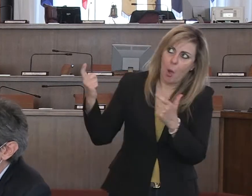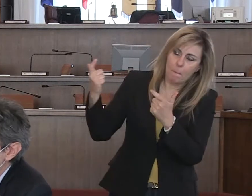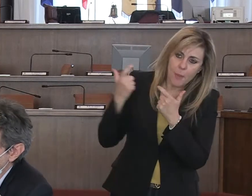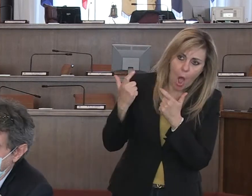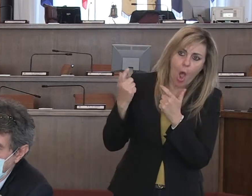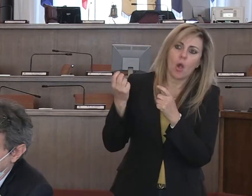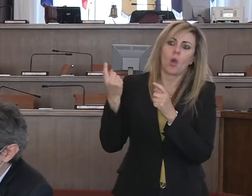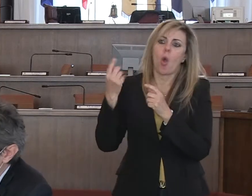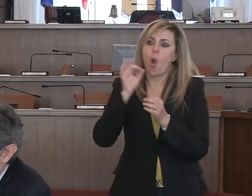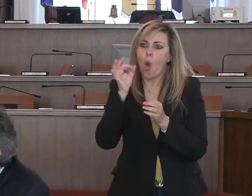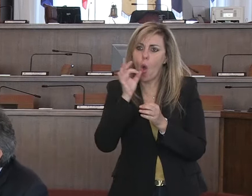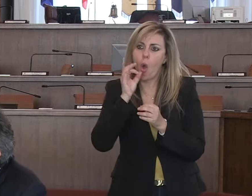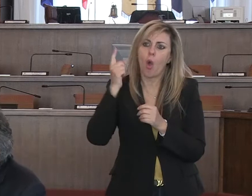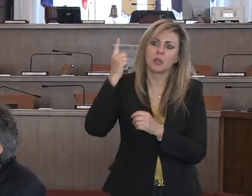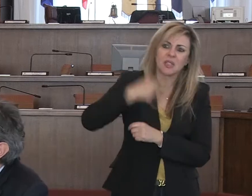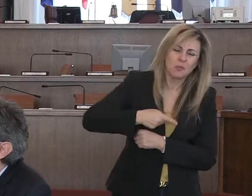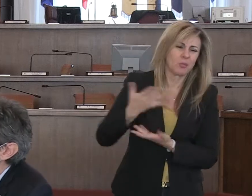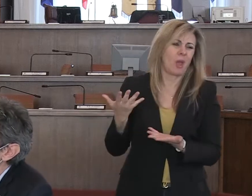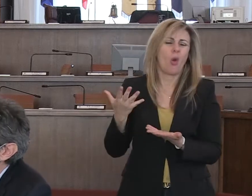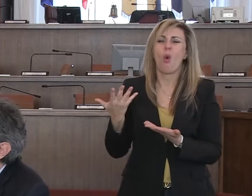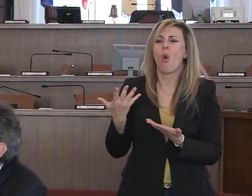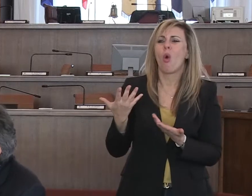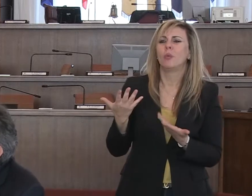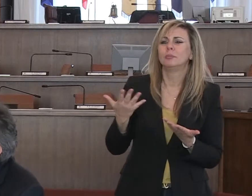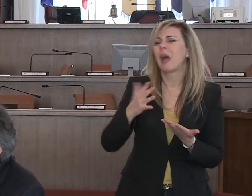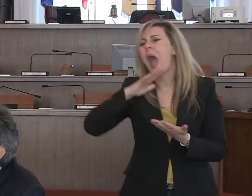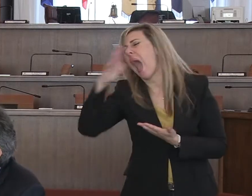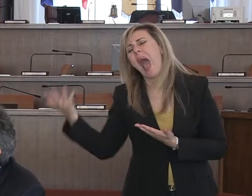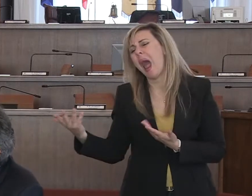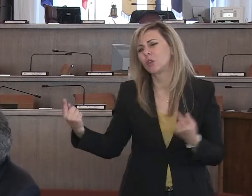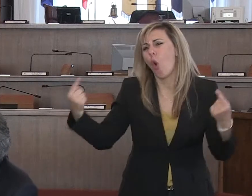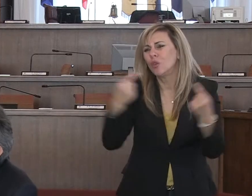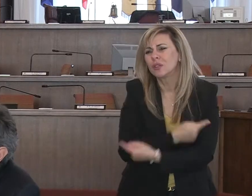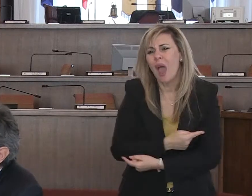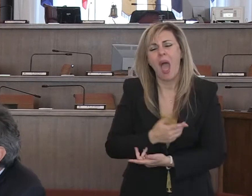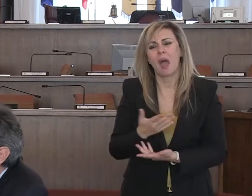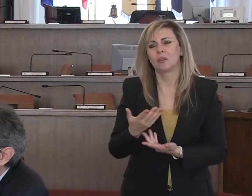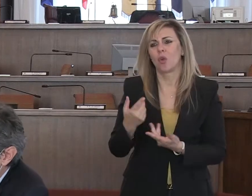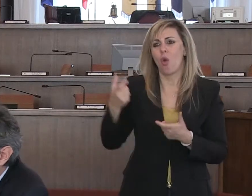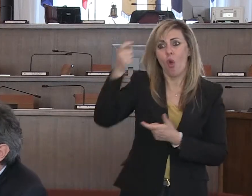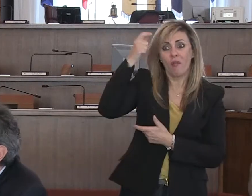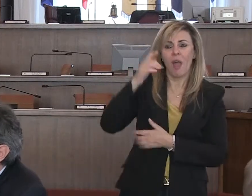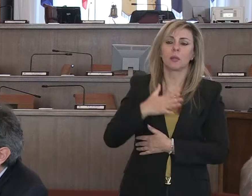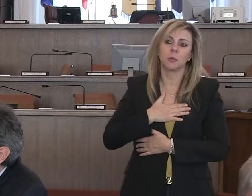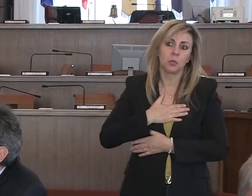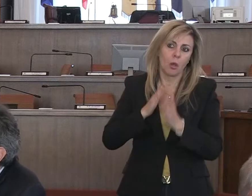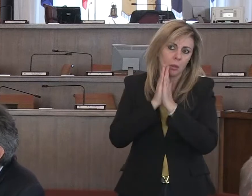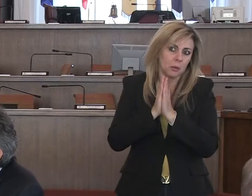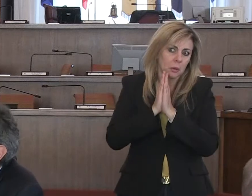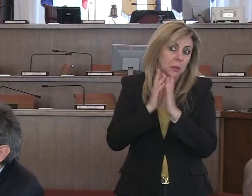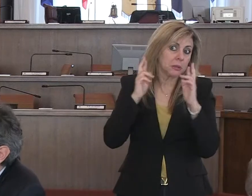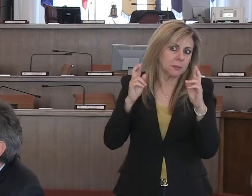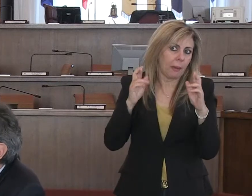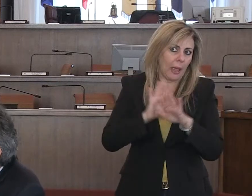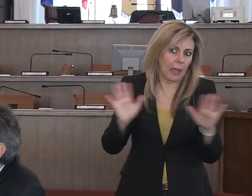atti, non li voglio definire ostili, però insomma contrari da parte del governo, ma che ci possa essere